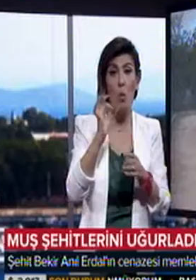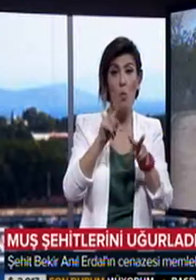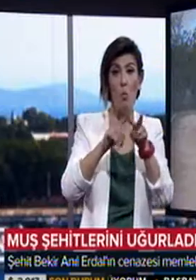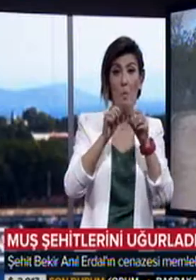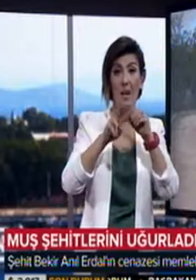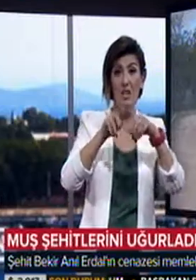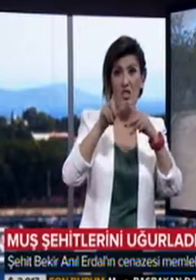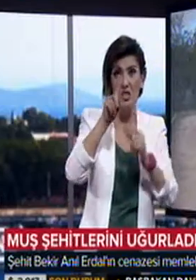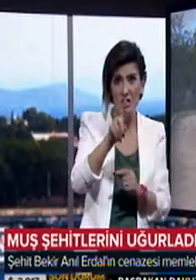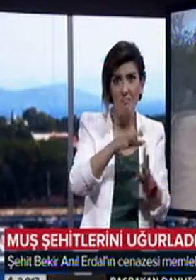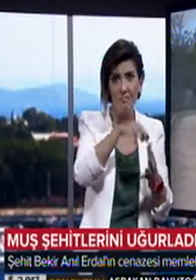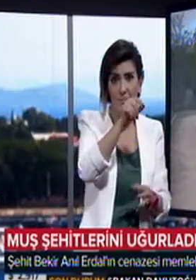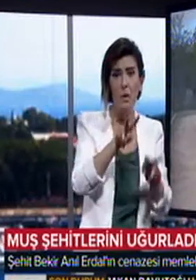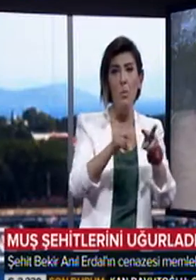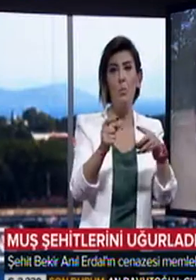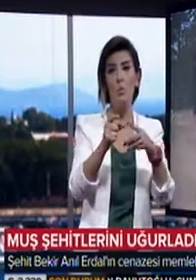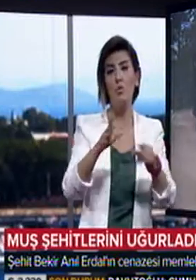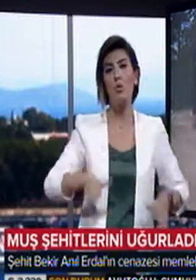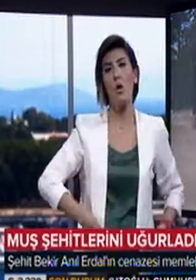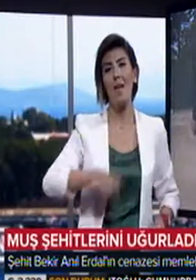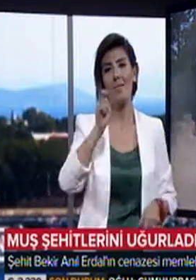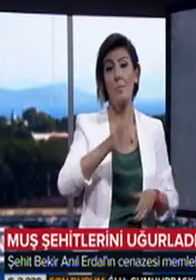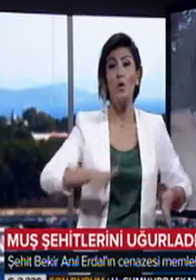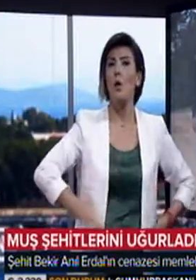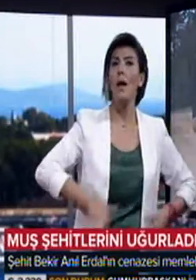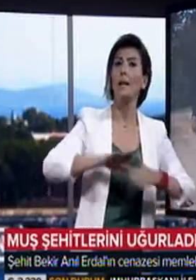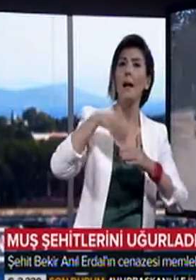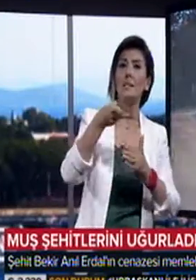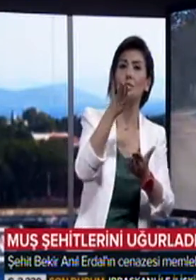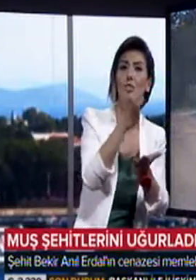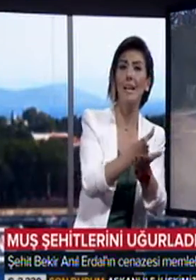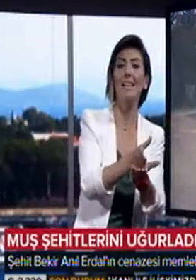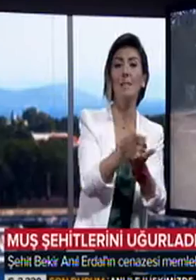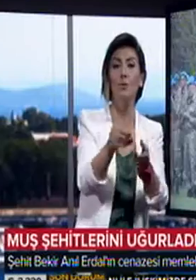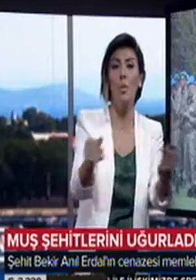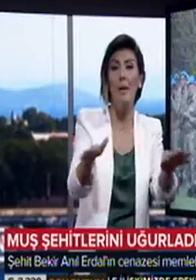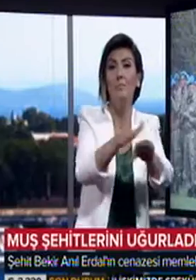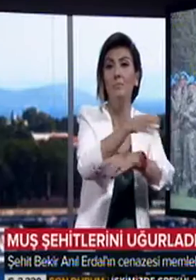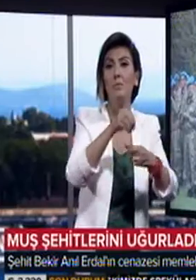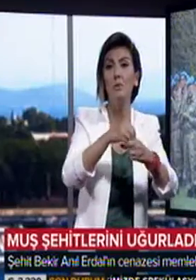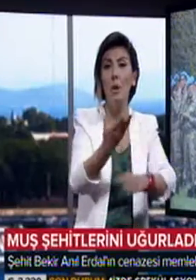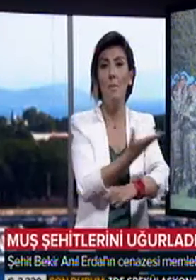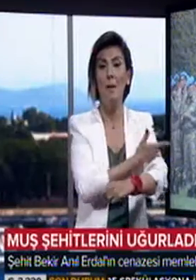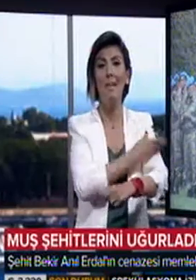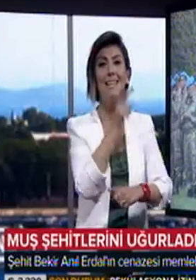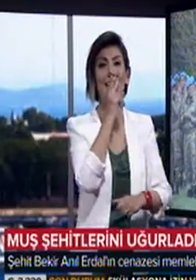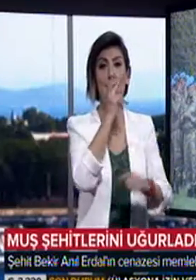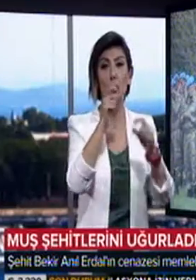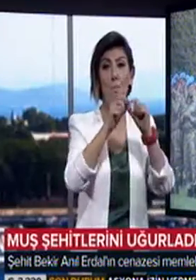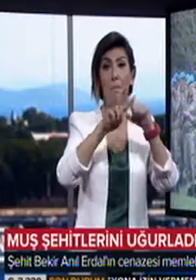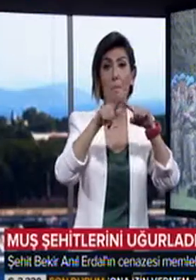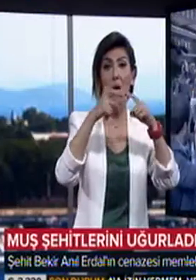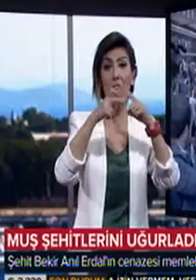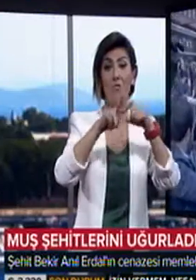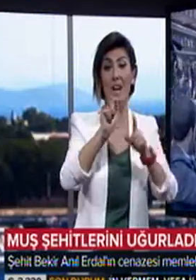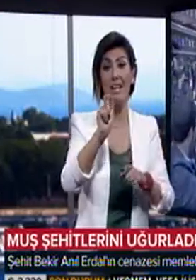Bekir Anıl Erdal için Muş'ta tören düzenlendi. Törenin ardından şehidin naaşı toprağa verilmek üzere memleketi